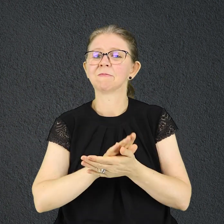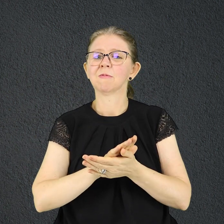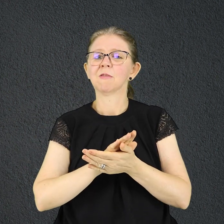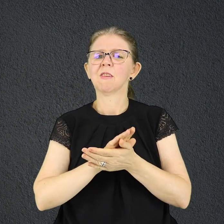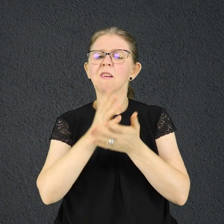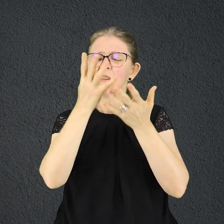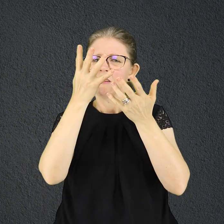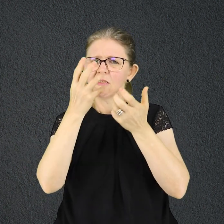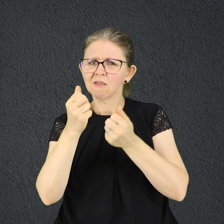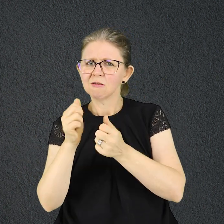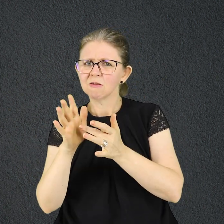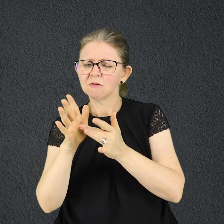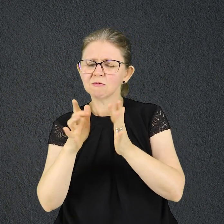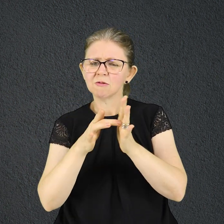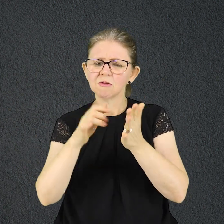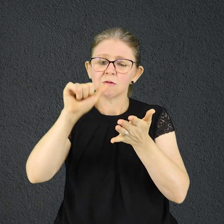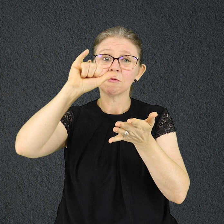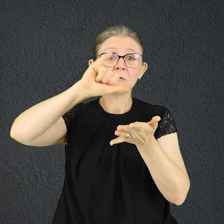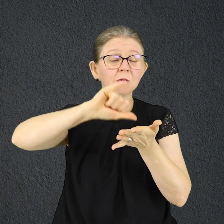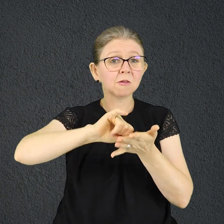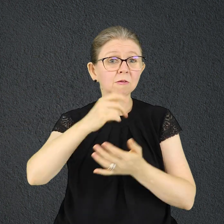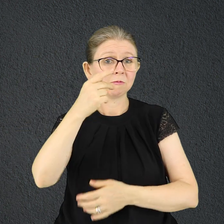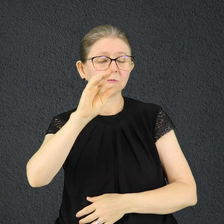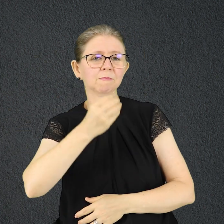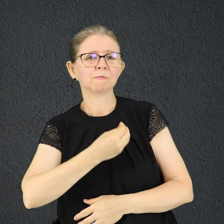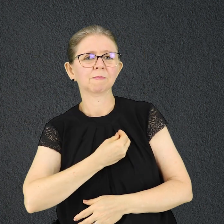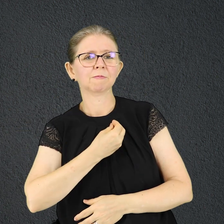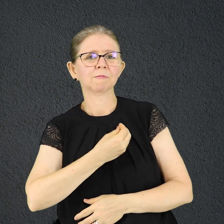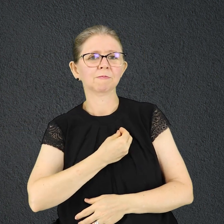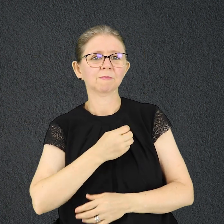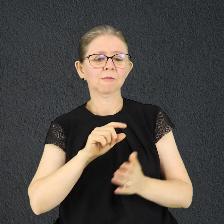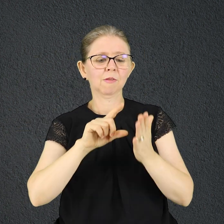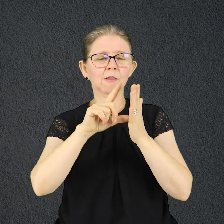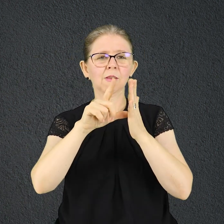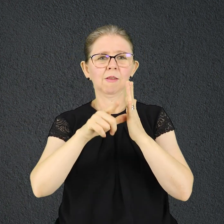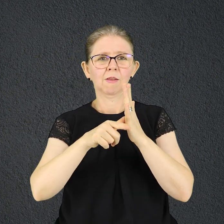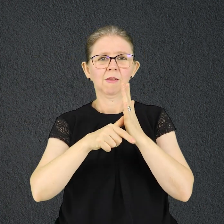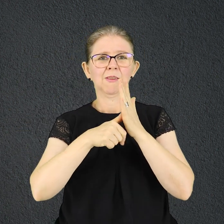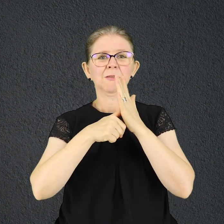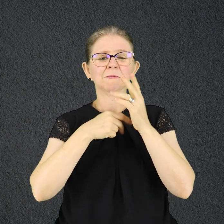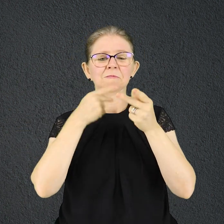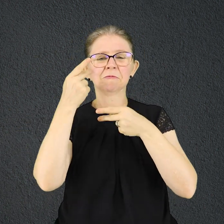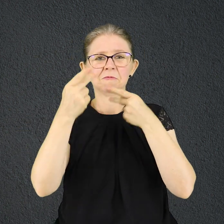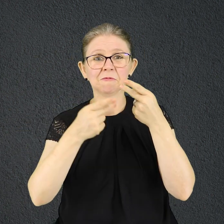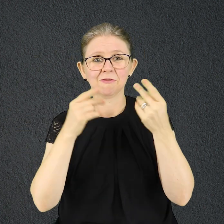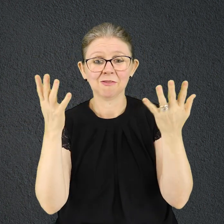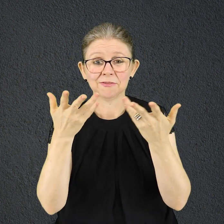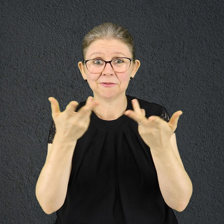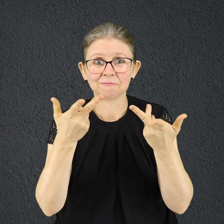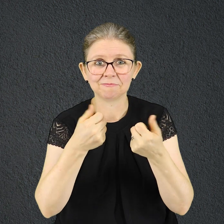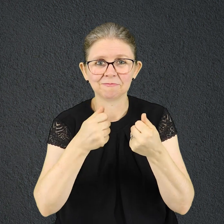sua vida e conte a outros sobre esse maravilhoso presente. Ele é completo. Não precisamos de mais